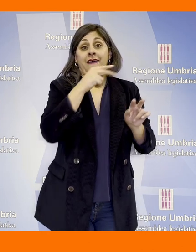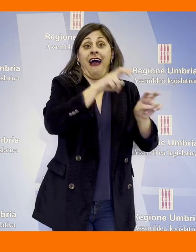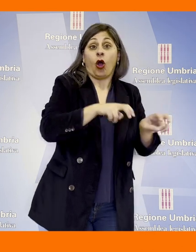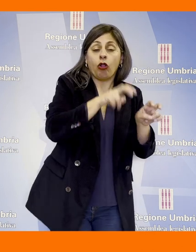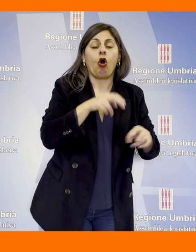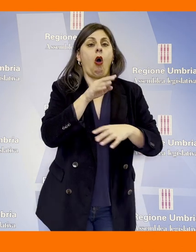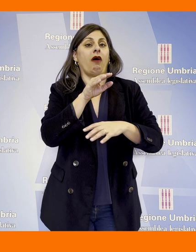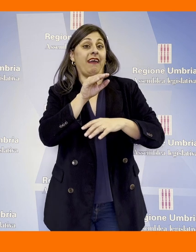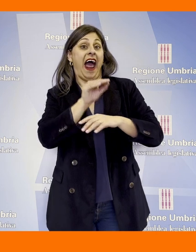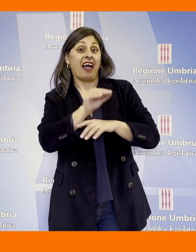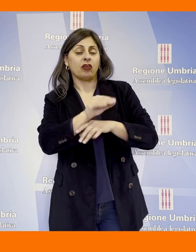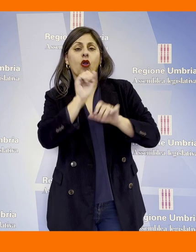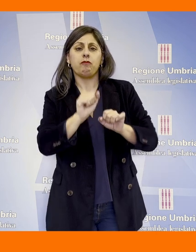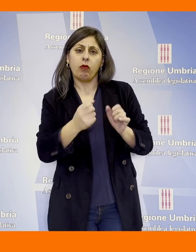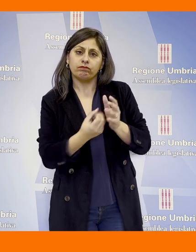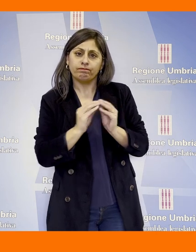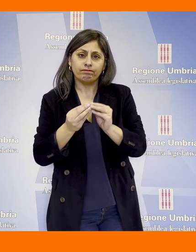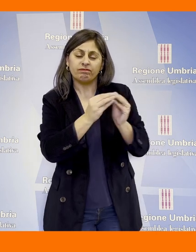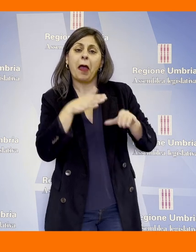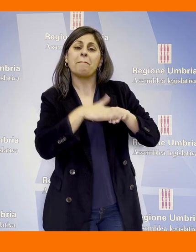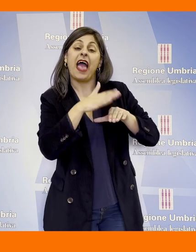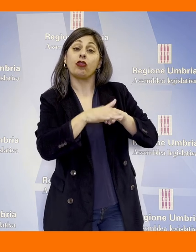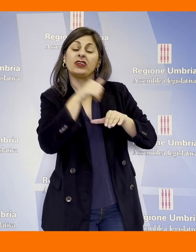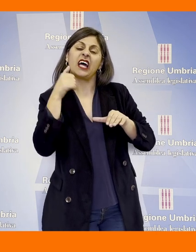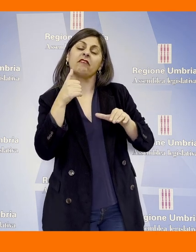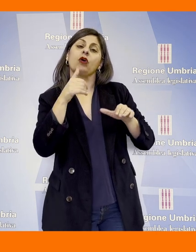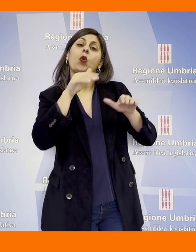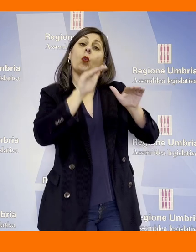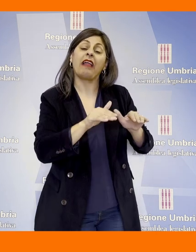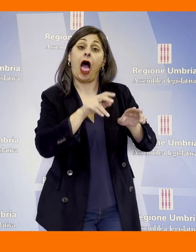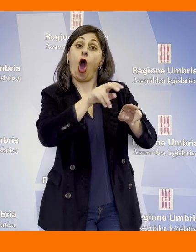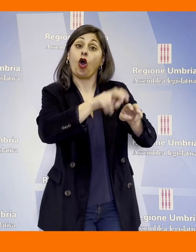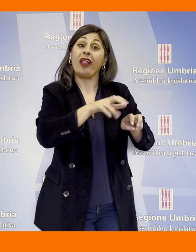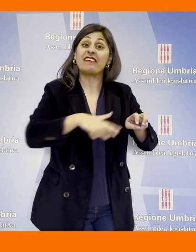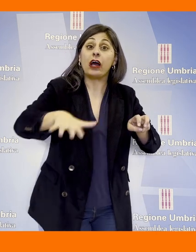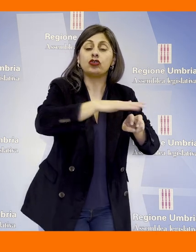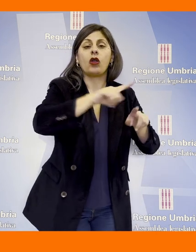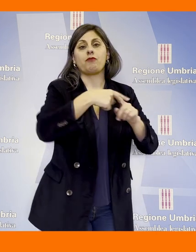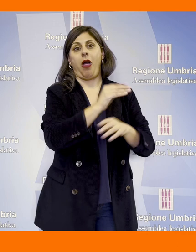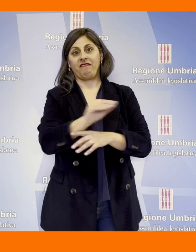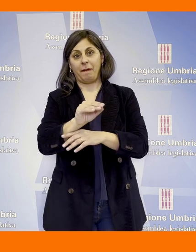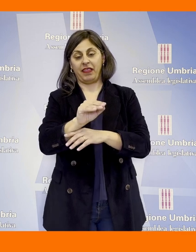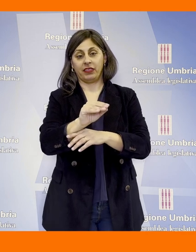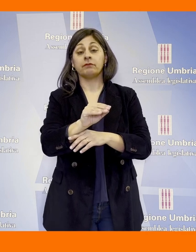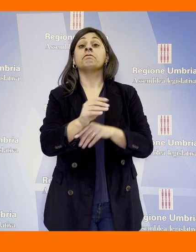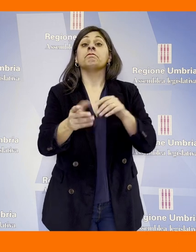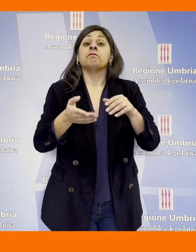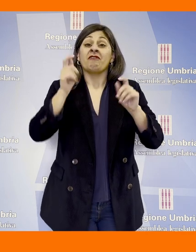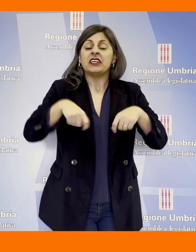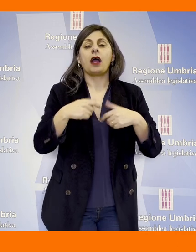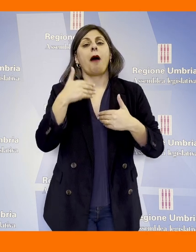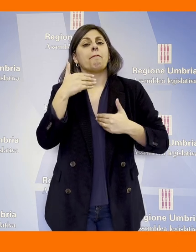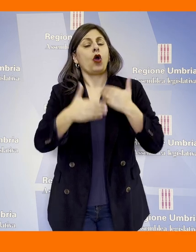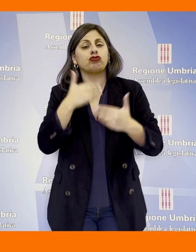'allevatore possano realizzarle secondo metodologie che salvaguardino coltivazioni e allevamenti, avviare una procedura per